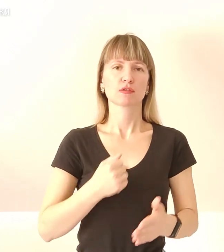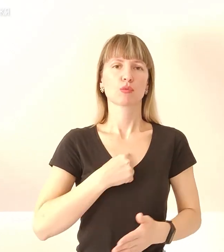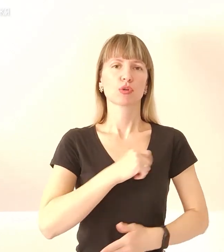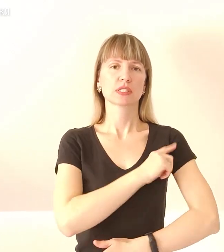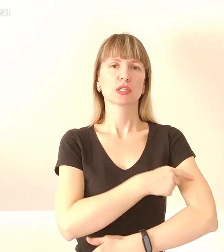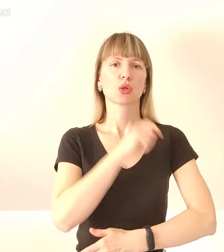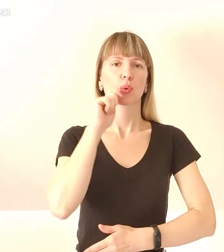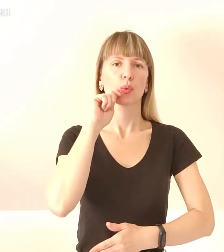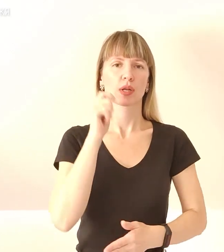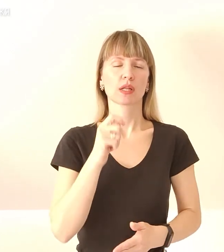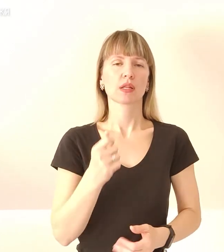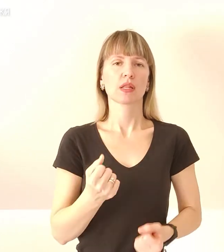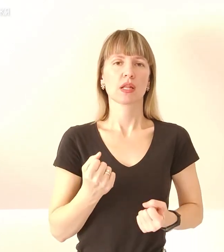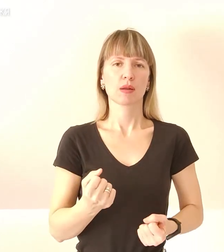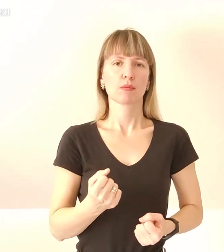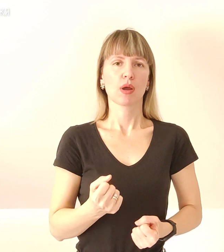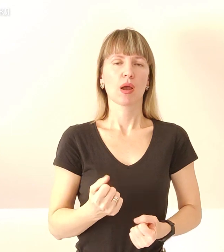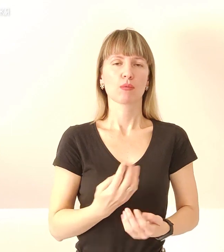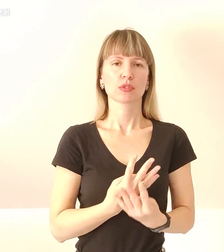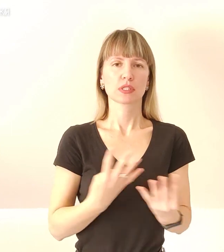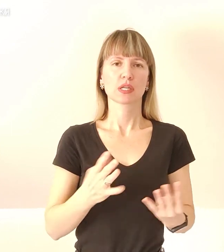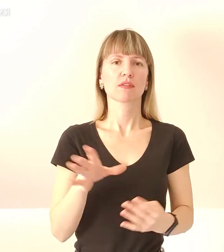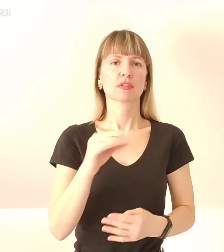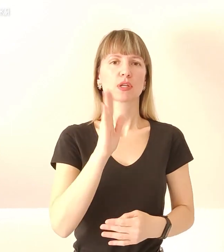України, тримаємо стрій і все буде Україна.